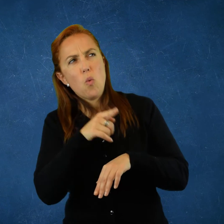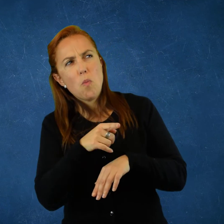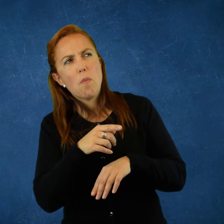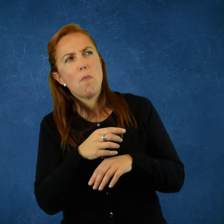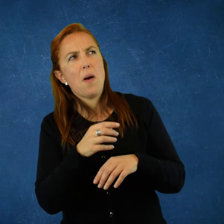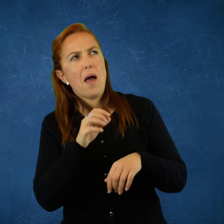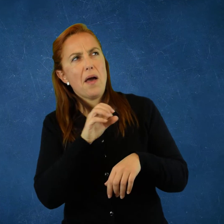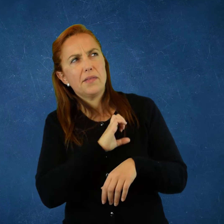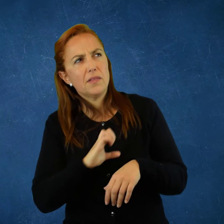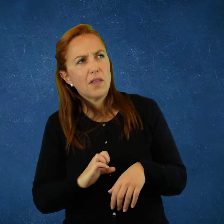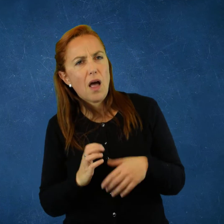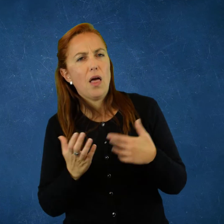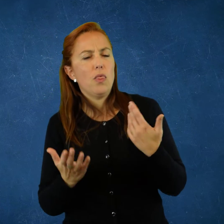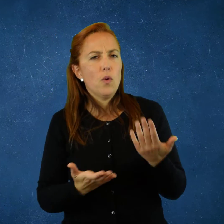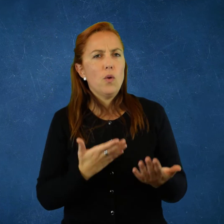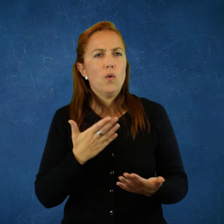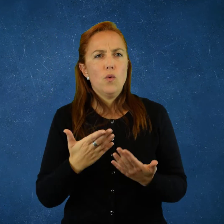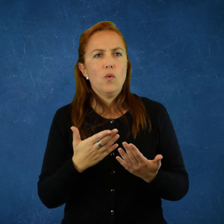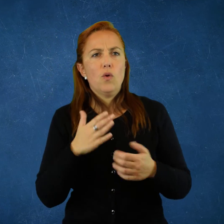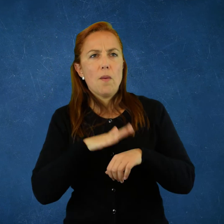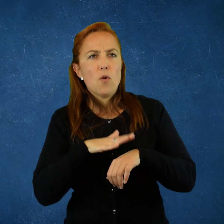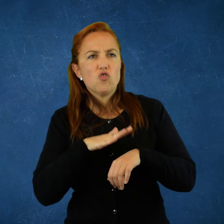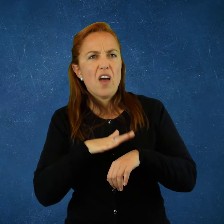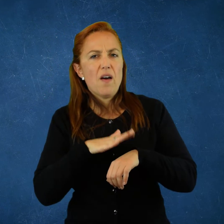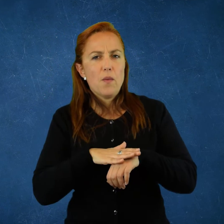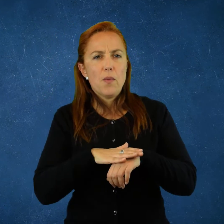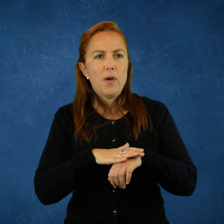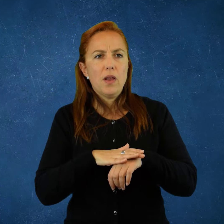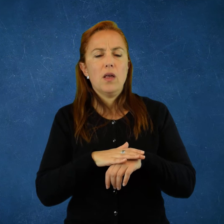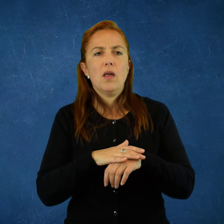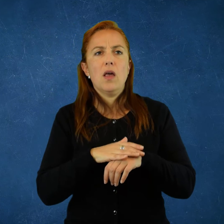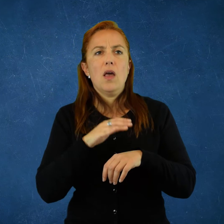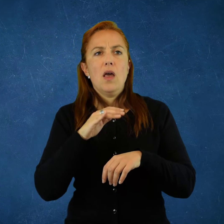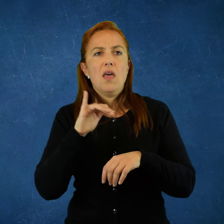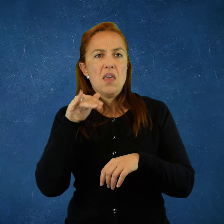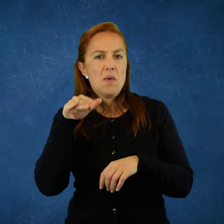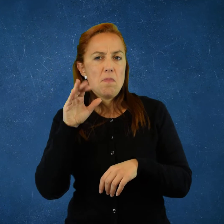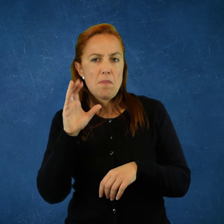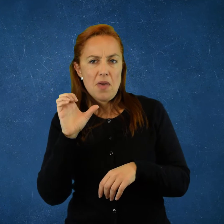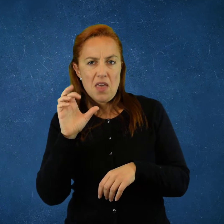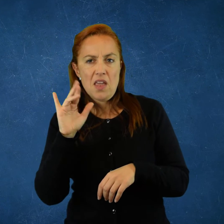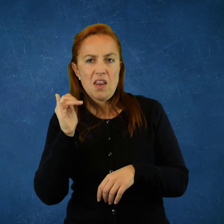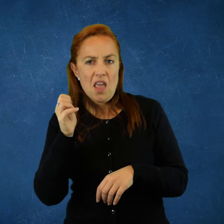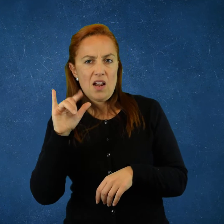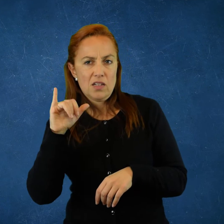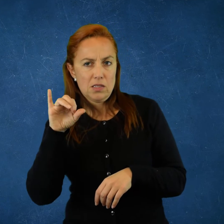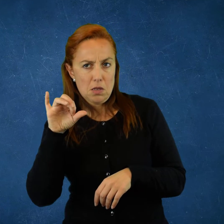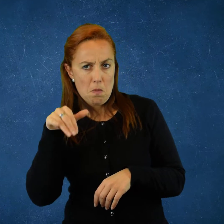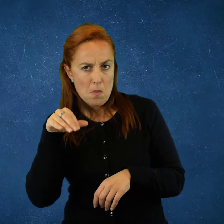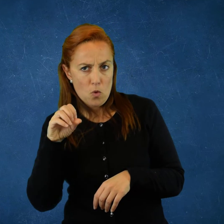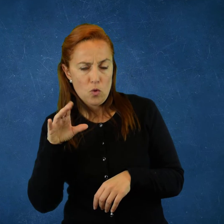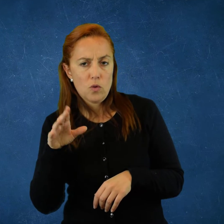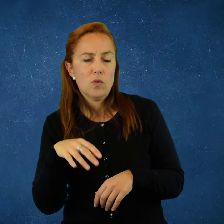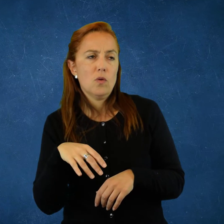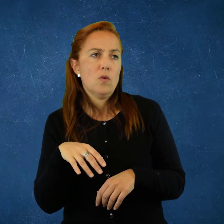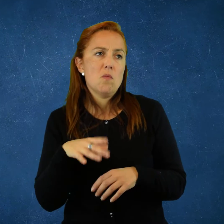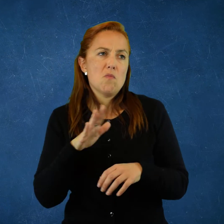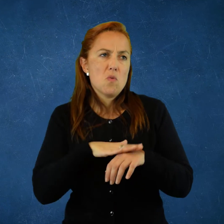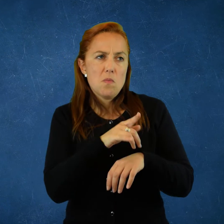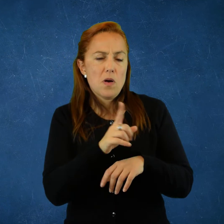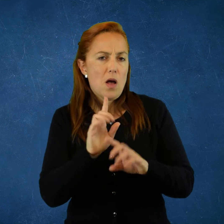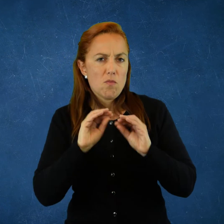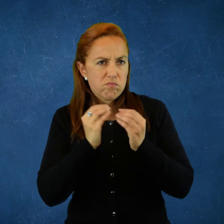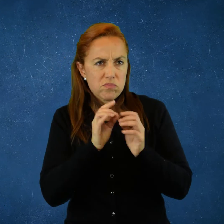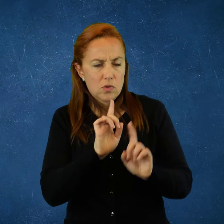molesta tanto la participación del Estado. Yo no le achacaría a él la razón de que haya imperialismo. Pero sí